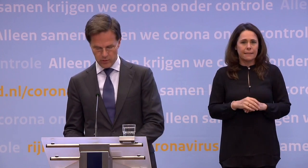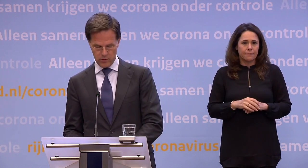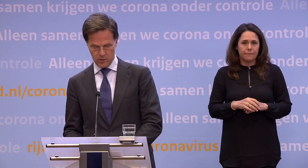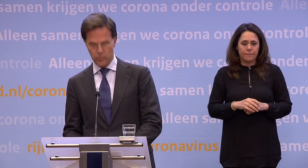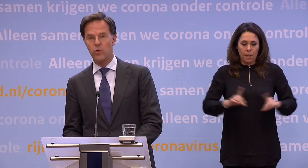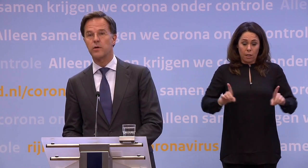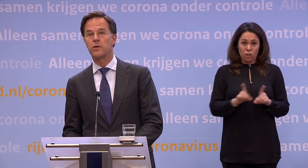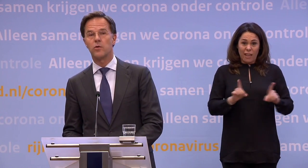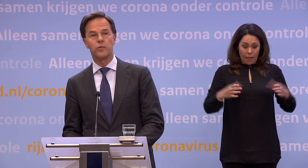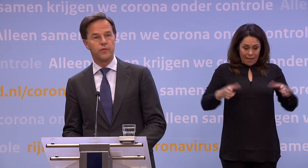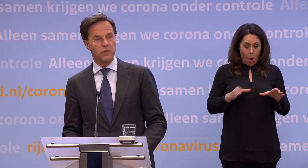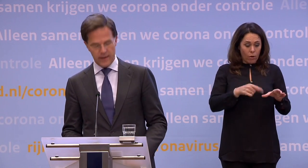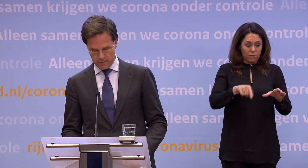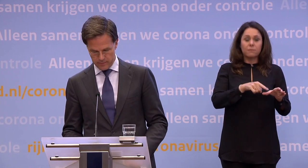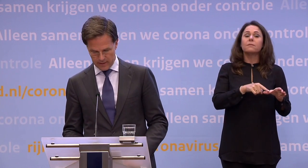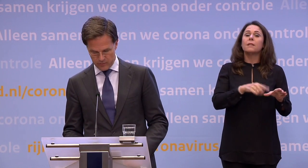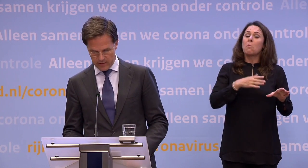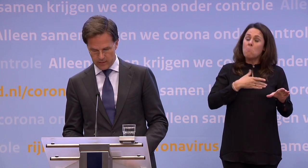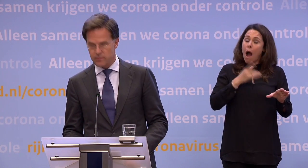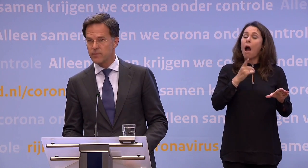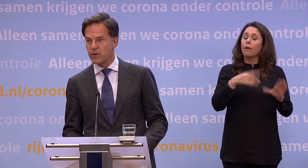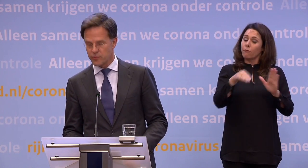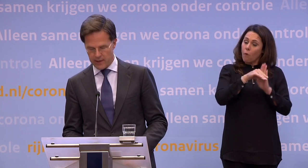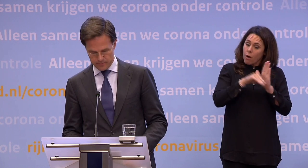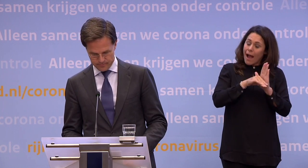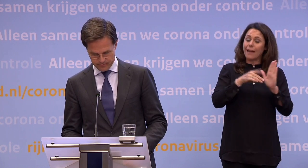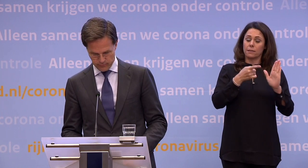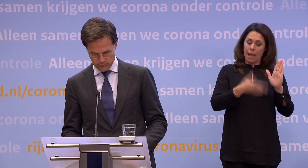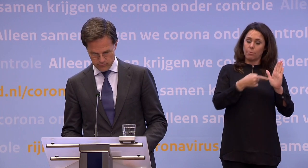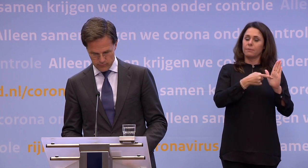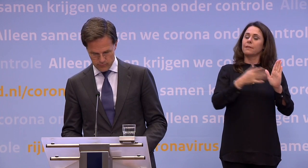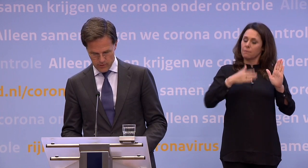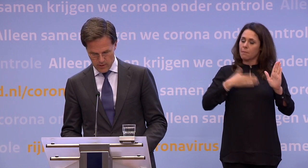Zangkoren mogen onder voorwaarden repeteren en optreden.